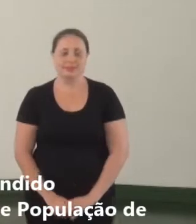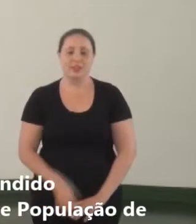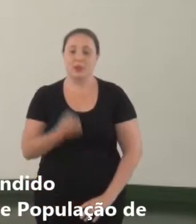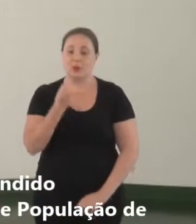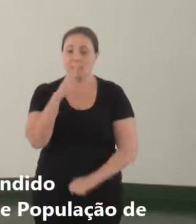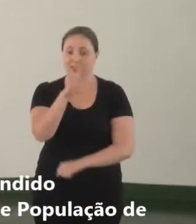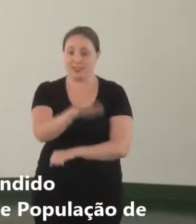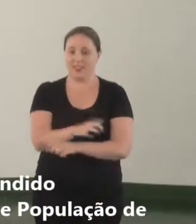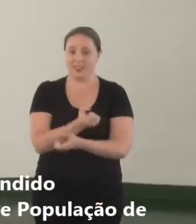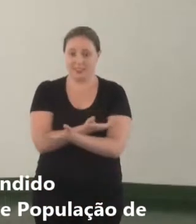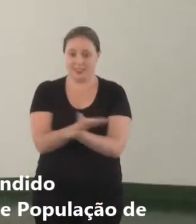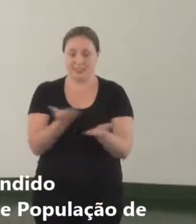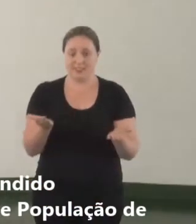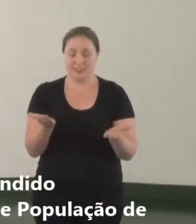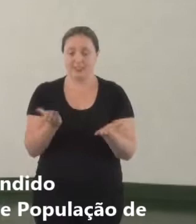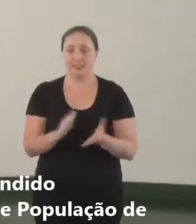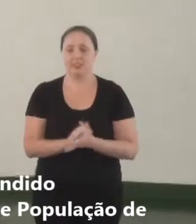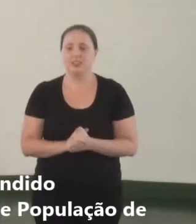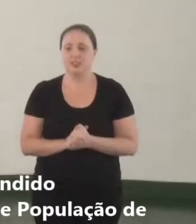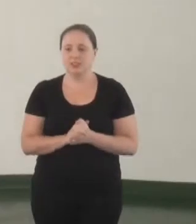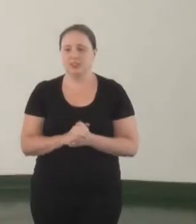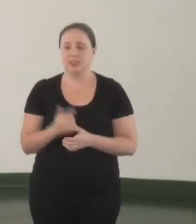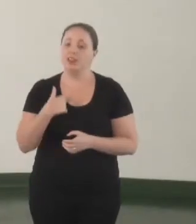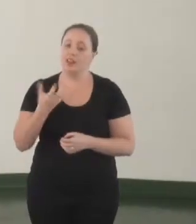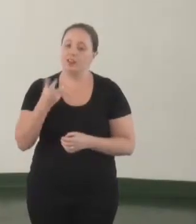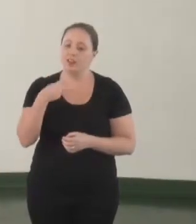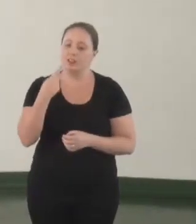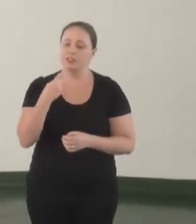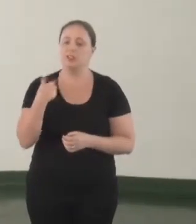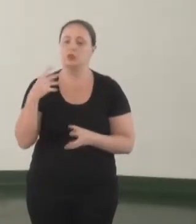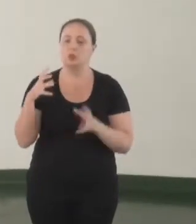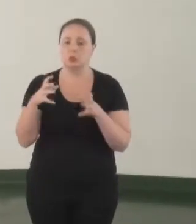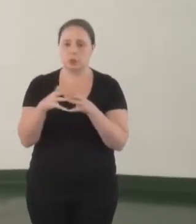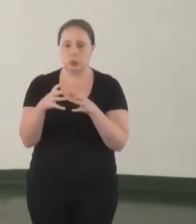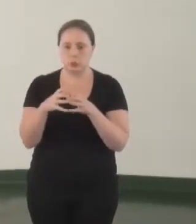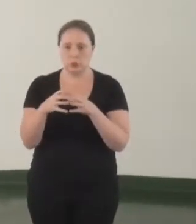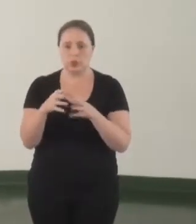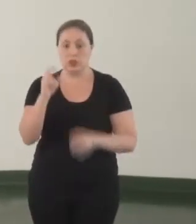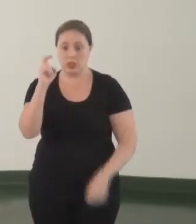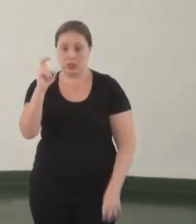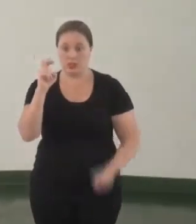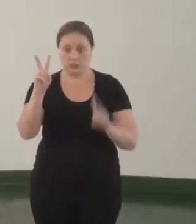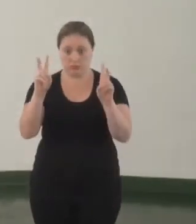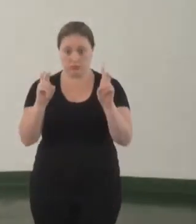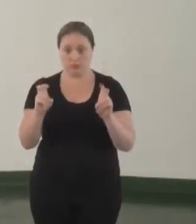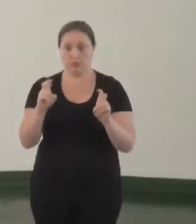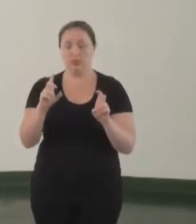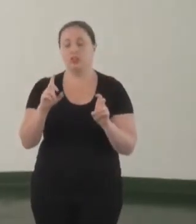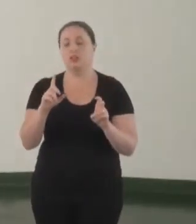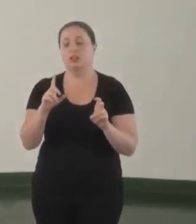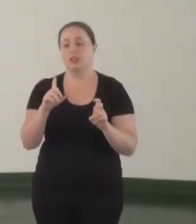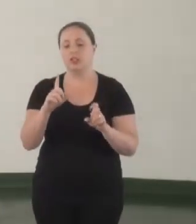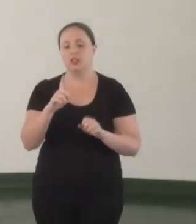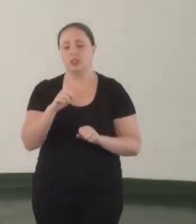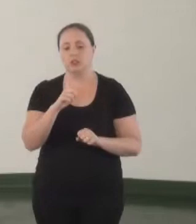Boa tarde a todos e a todas. Queria dizer que a gente faz parte do Grupo 5, onde estava compondo